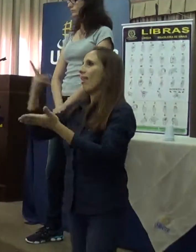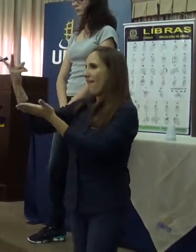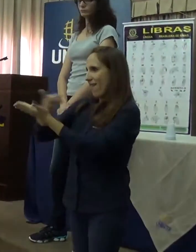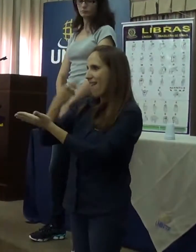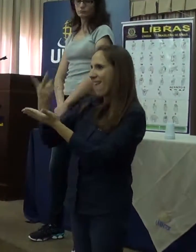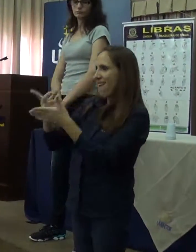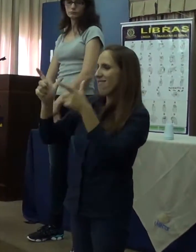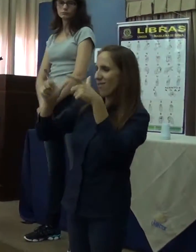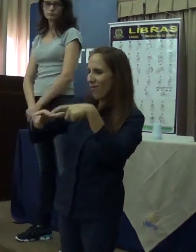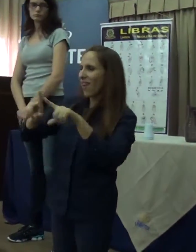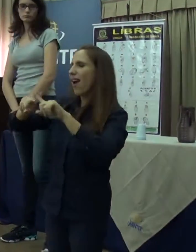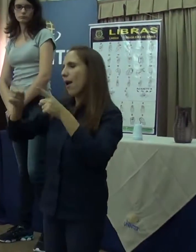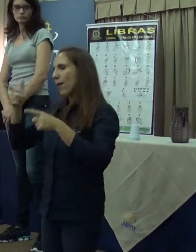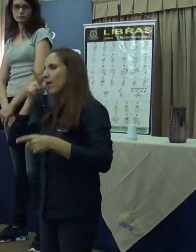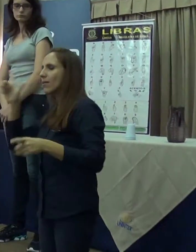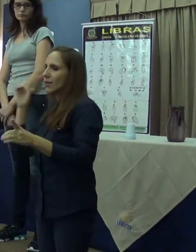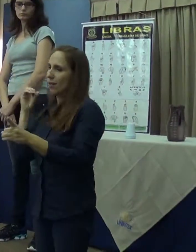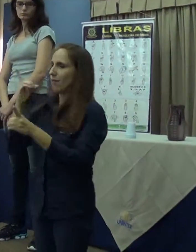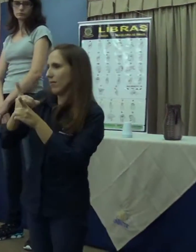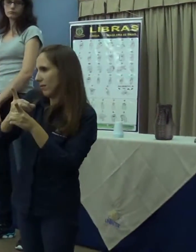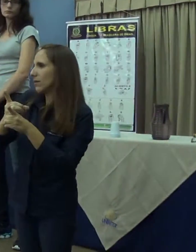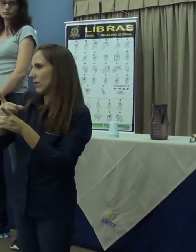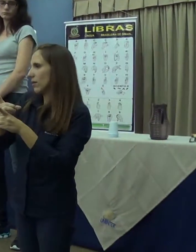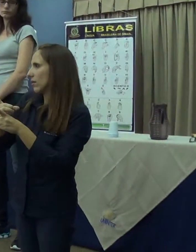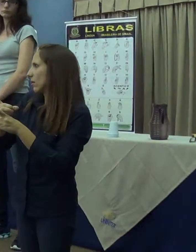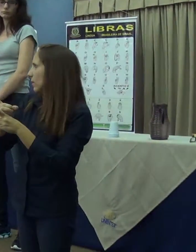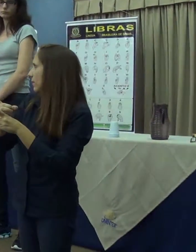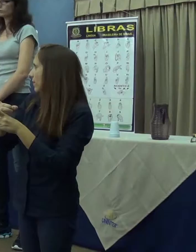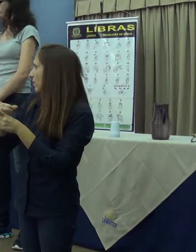A gente se encontrou e...